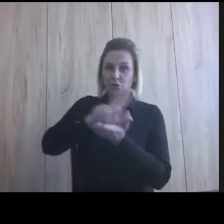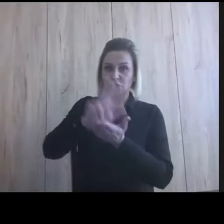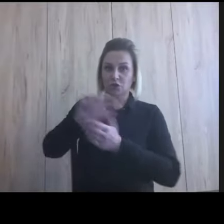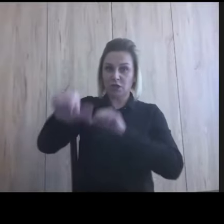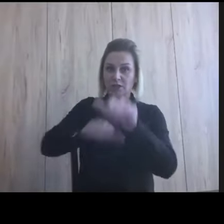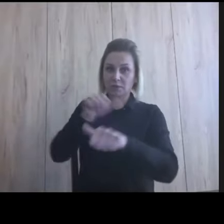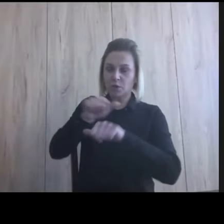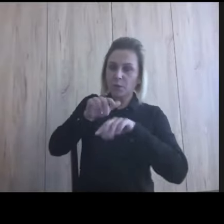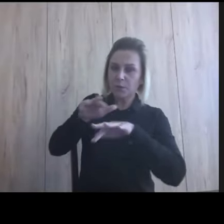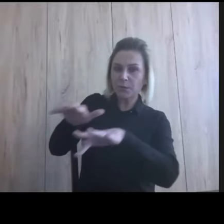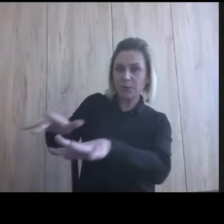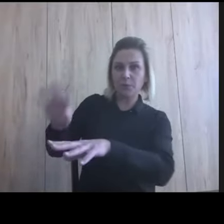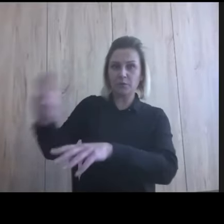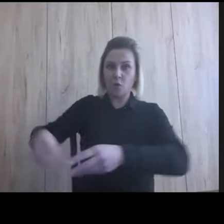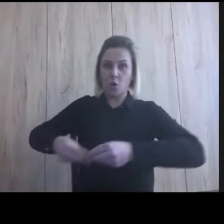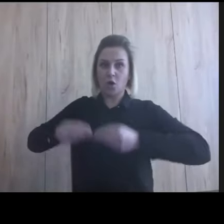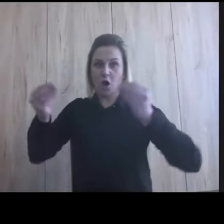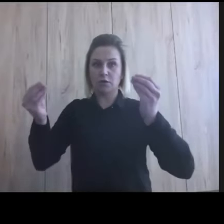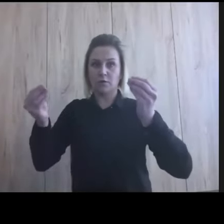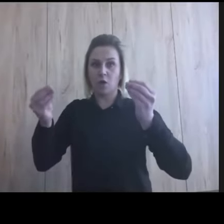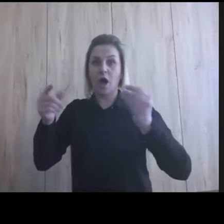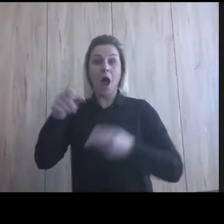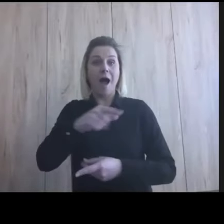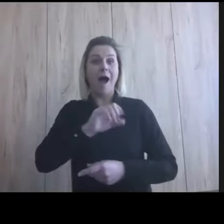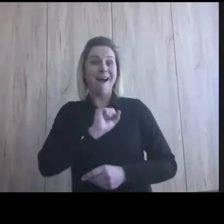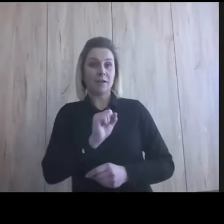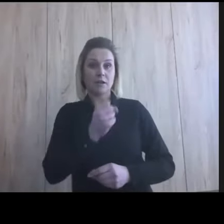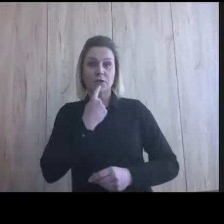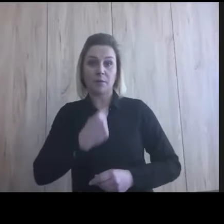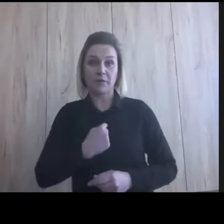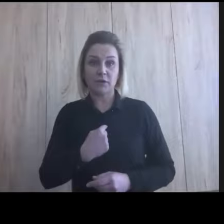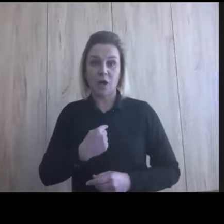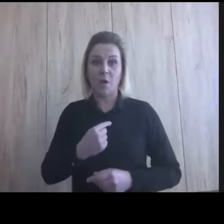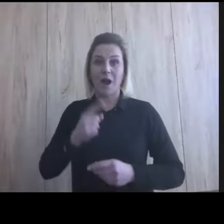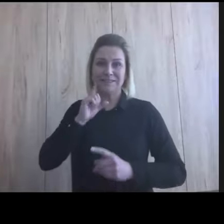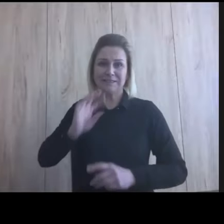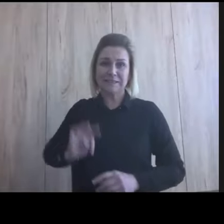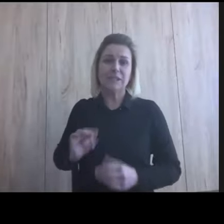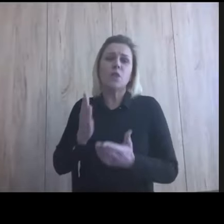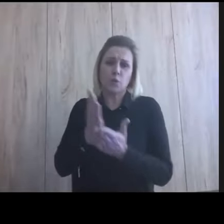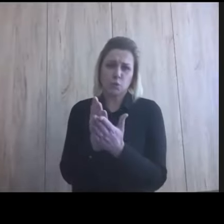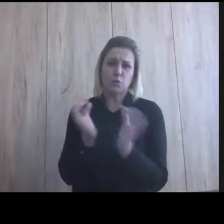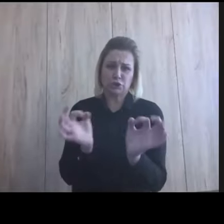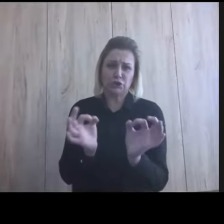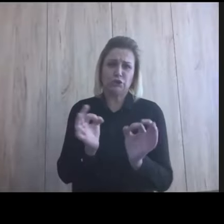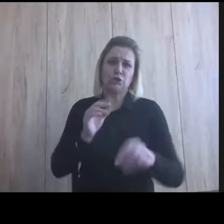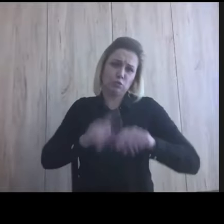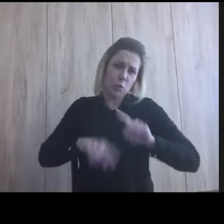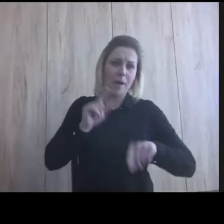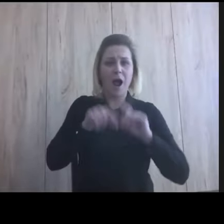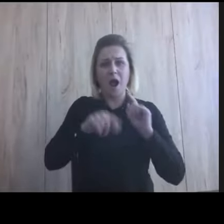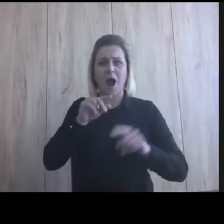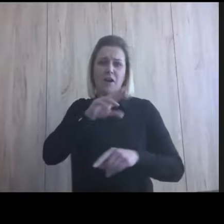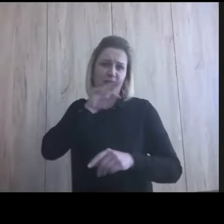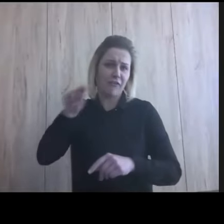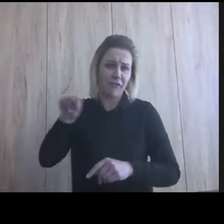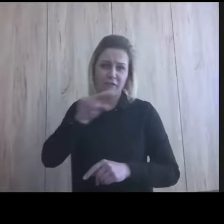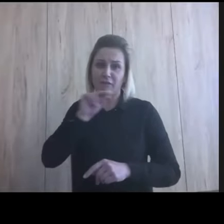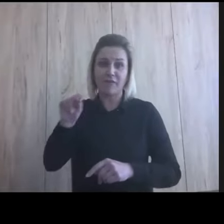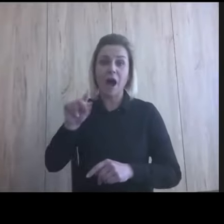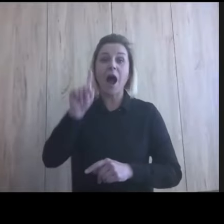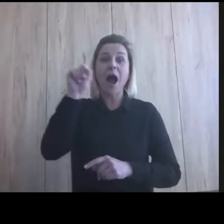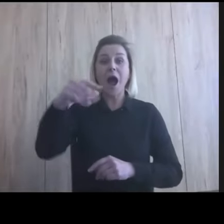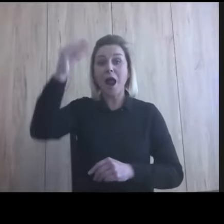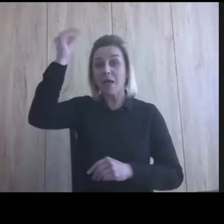I kiedy Agnieszka mi powiedziała, że jej synek, który dzisiaj już mówi, dzisiaj już bez problemów mówi, ale nauczył się mówić